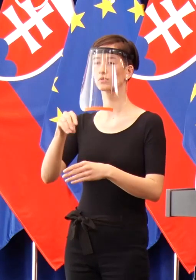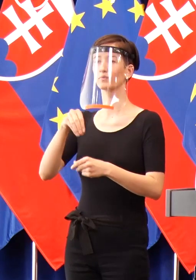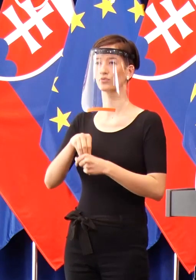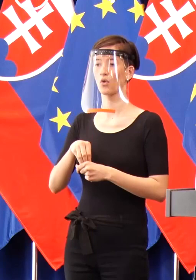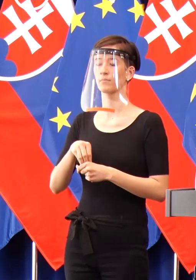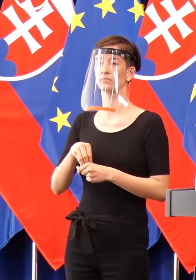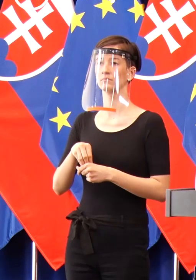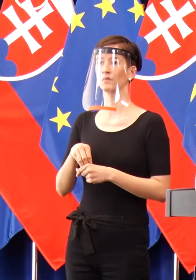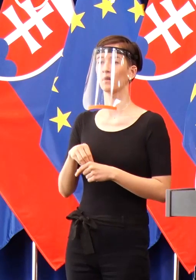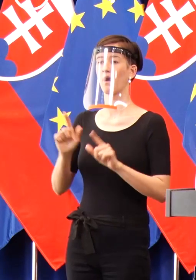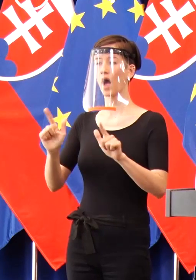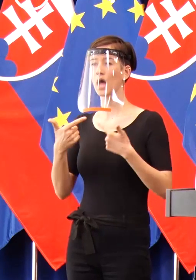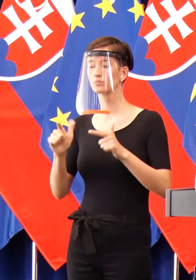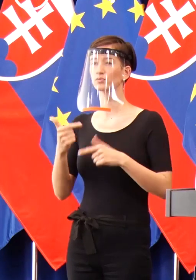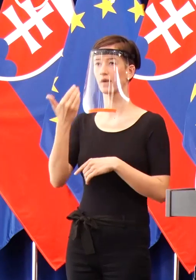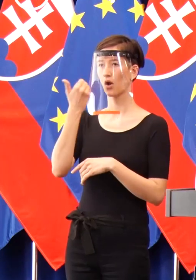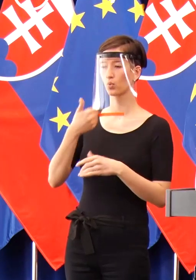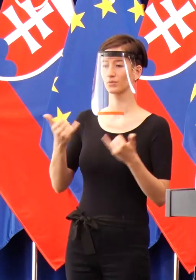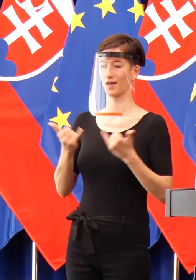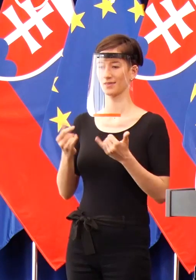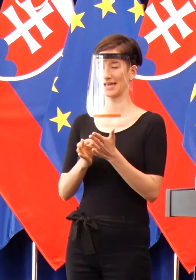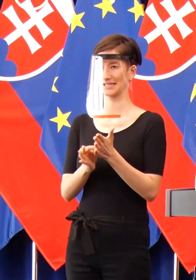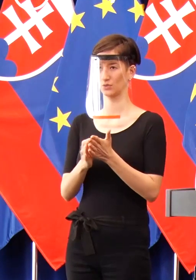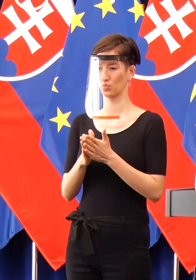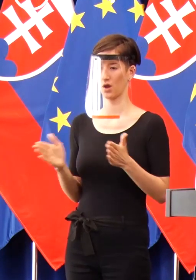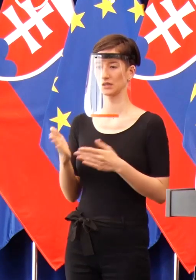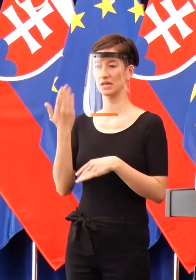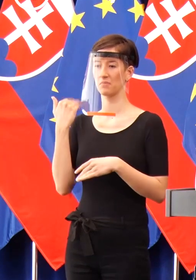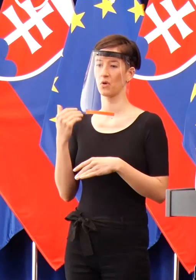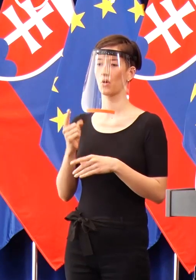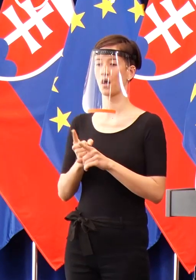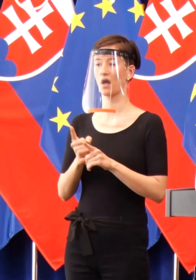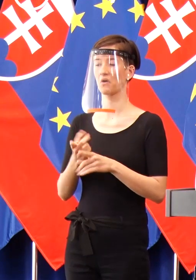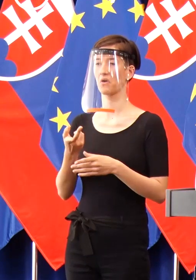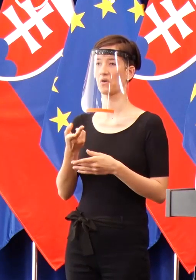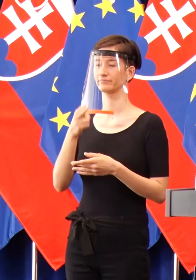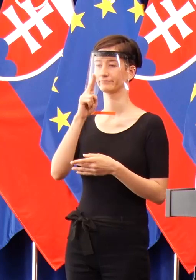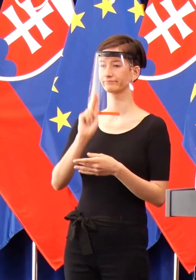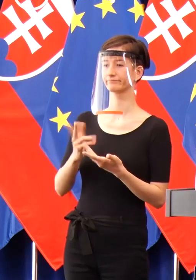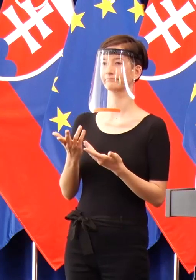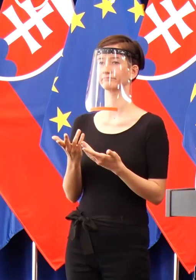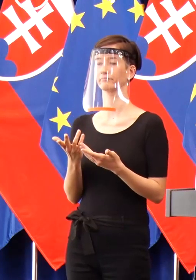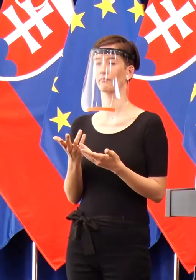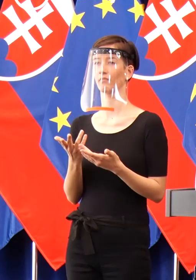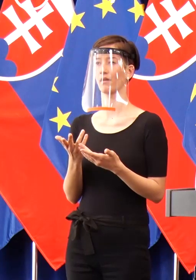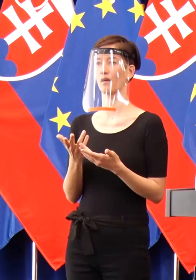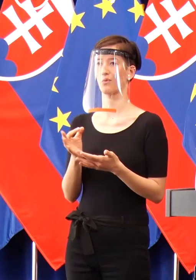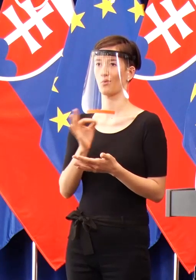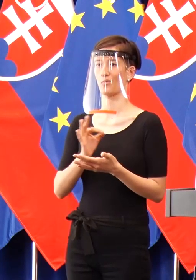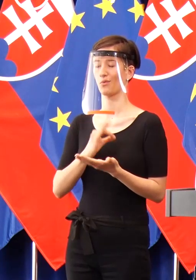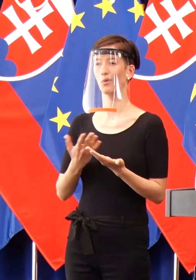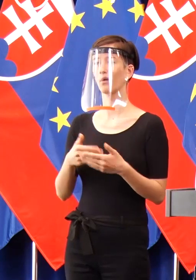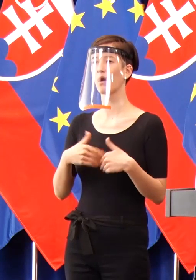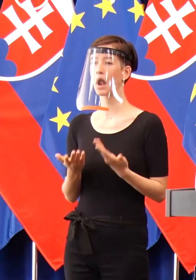atmosféru medzi ľuďmi, kde znevážovali boj proti koronavírusu a prirovnávali ho k nejakej obyčajnej chrípke,